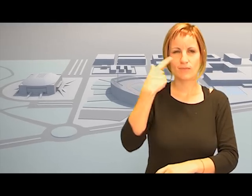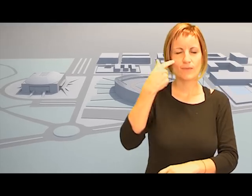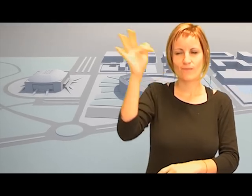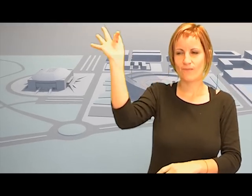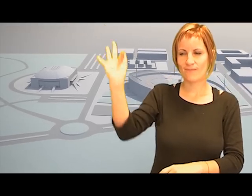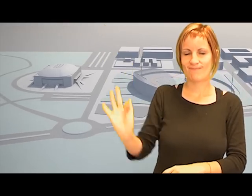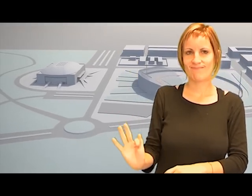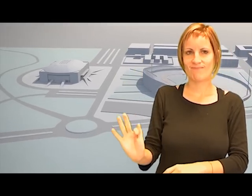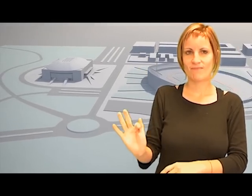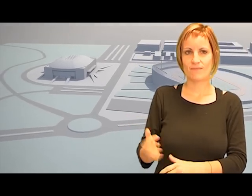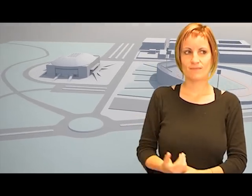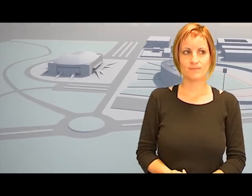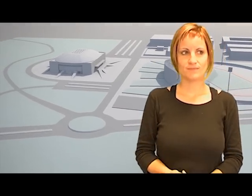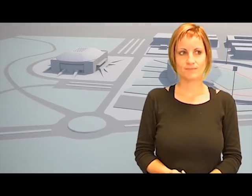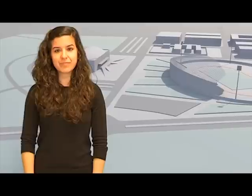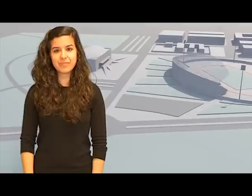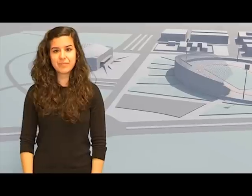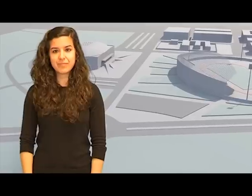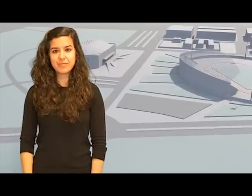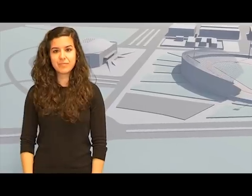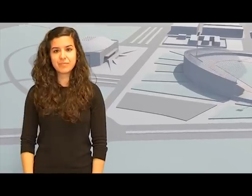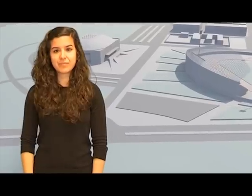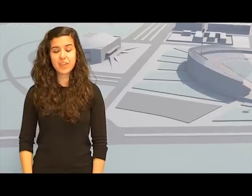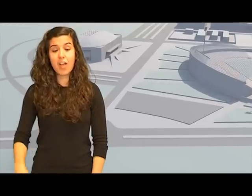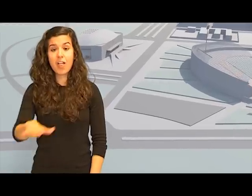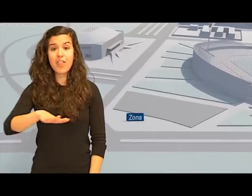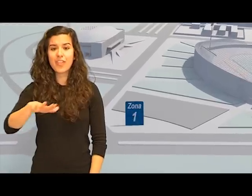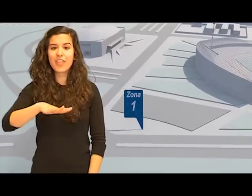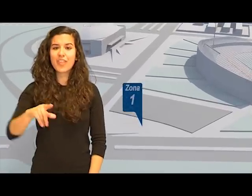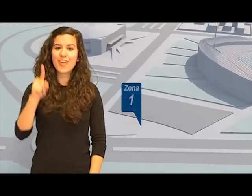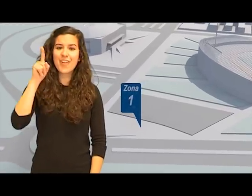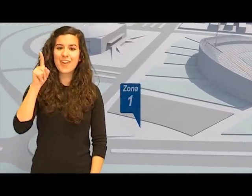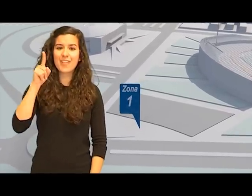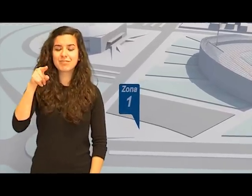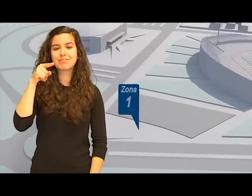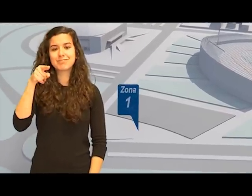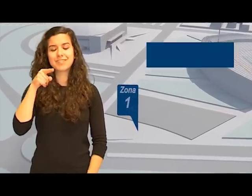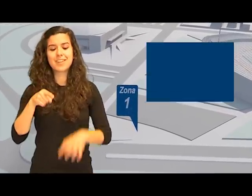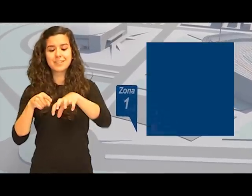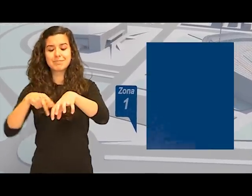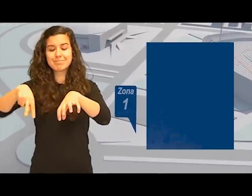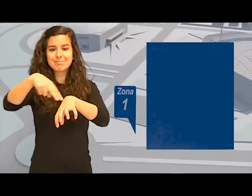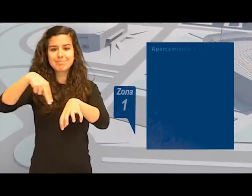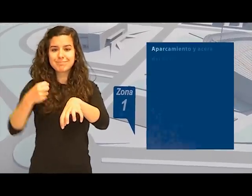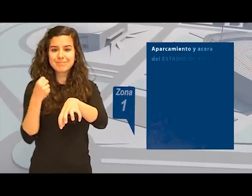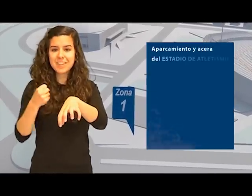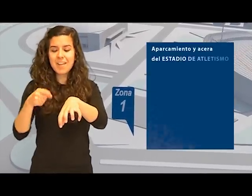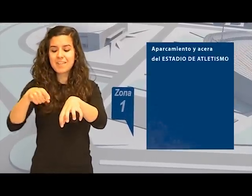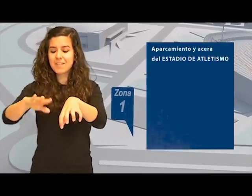Todo ello estará dividido en las zonas que veremos a continuación. En la zona 1, que pertenece al aparcamiento y la acera del